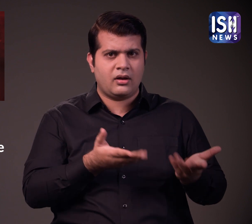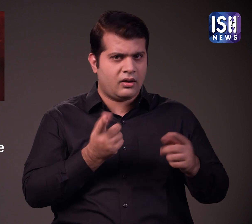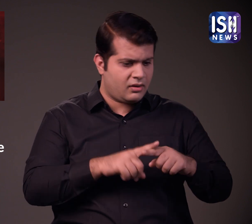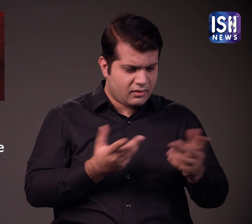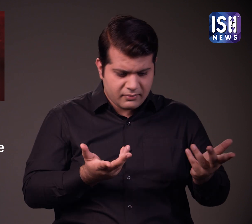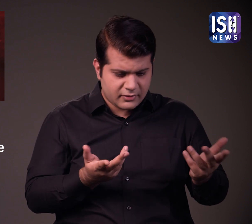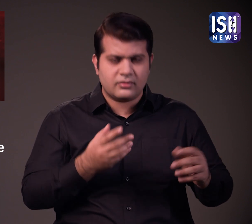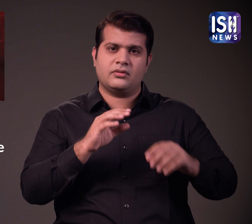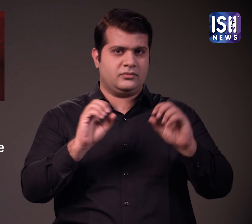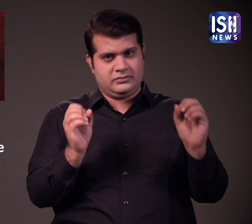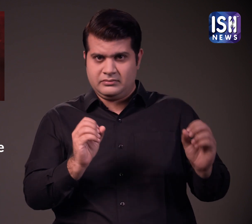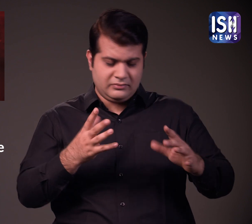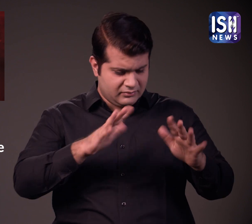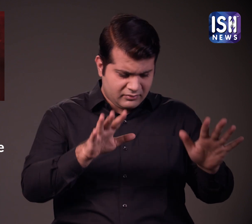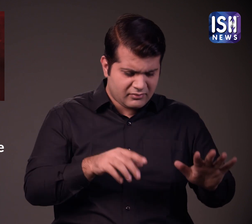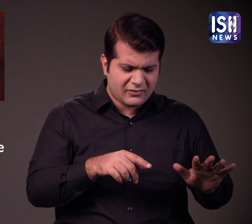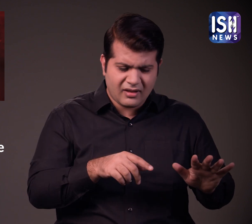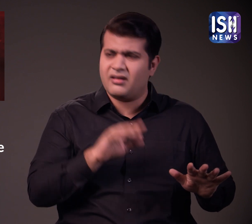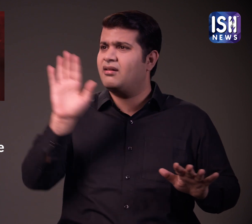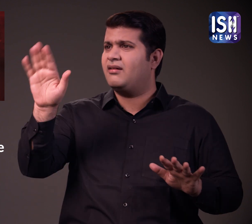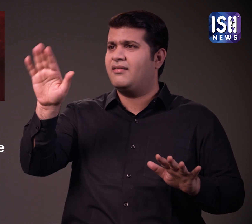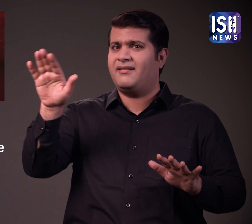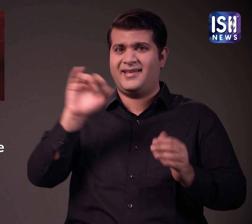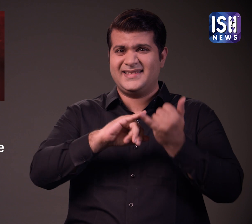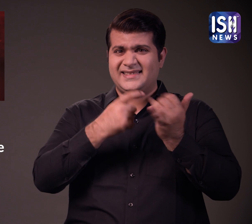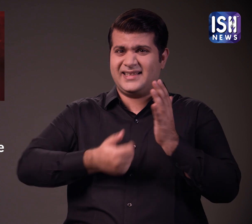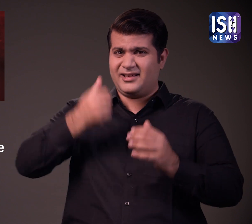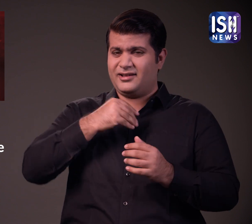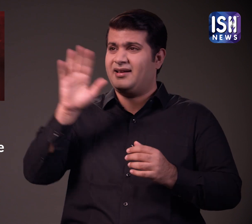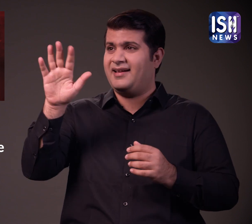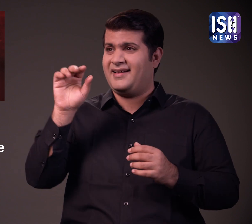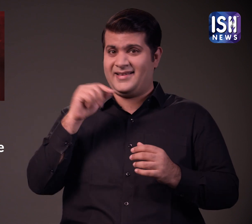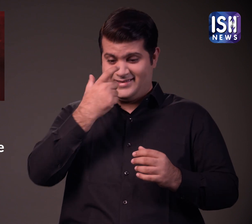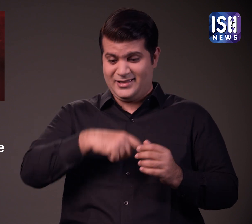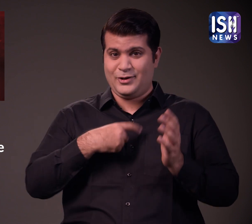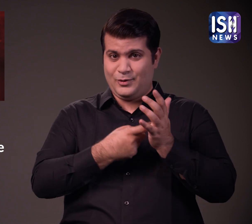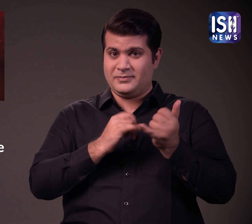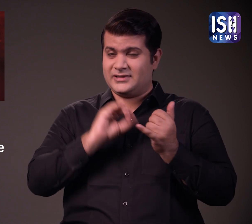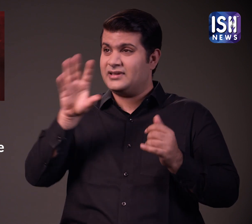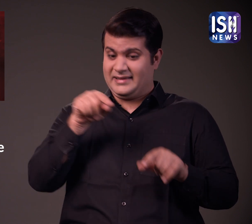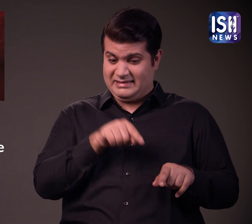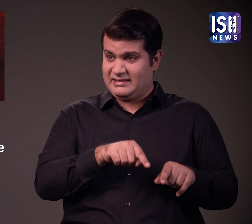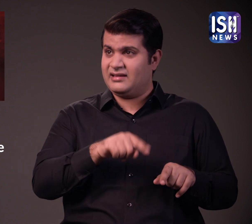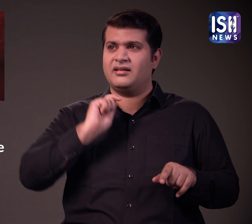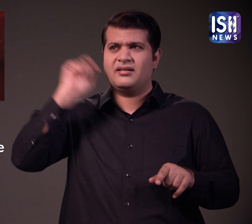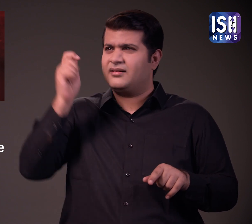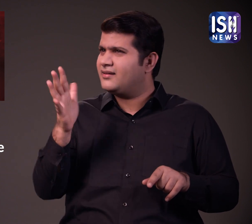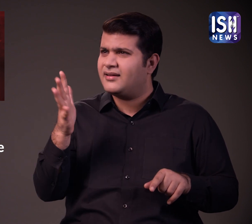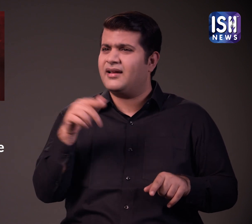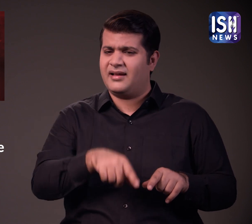रूप कुमार ने प्रक्रिया शुरू किरते हुए वरिश डॉक्टरों को सूचित किया कि ये आत्महत्या नहीं बलकि